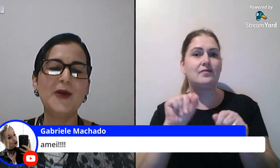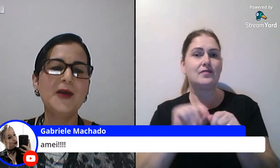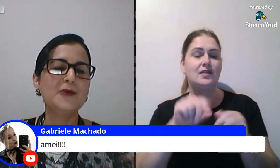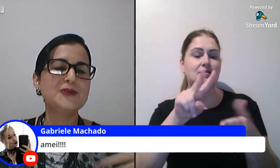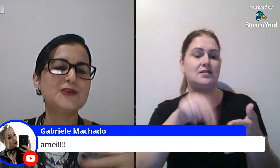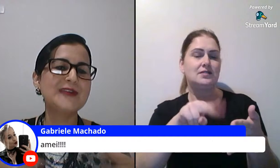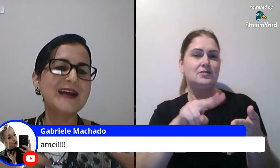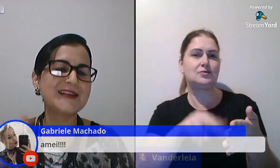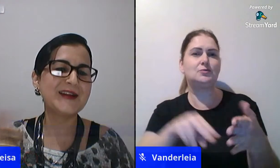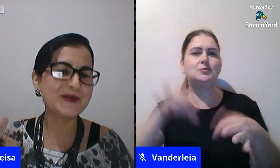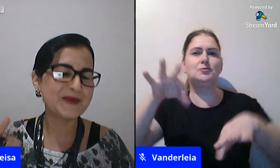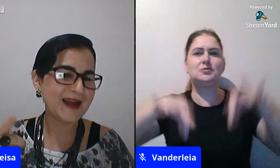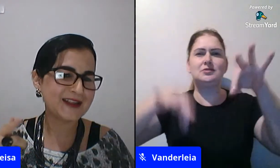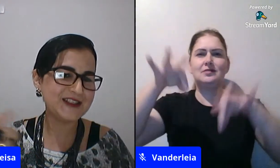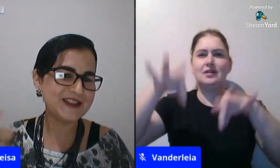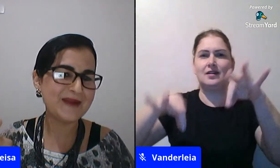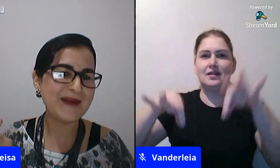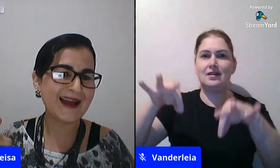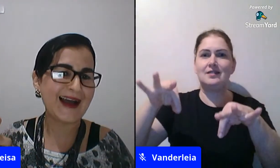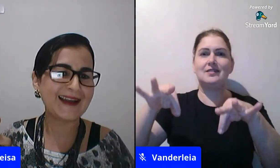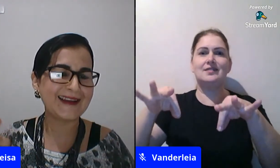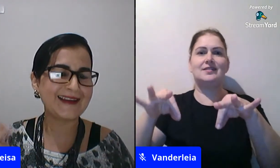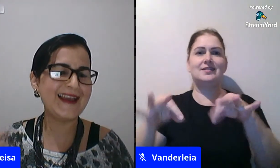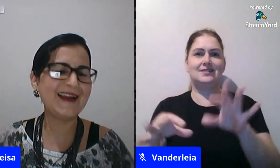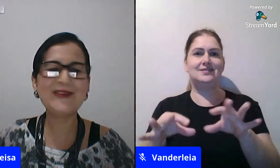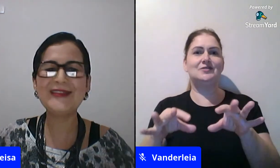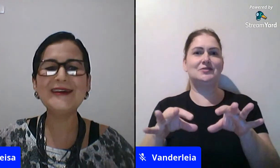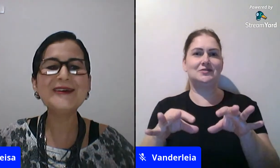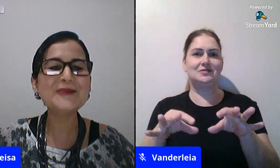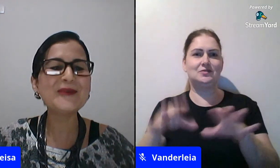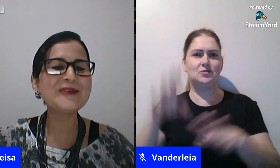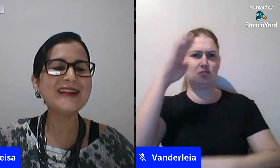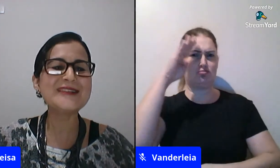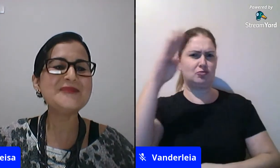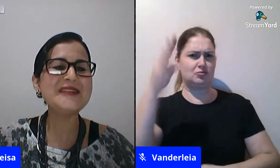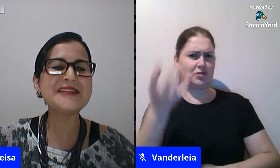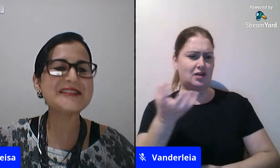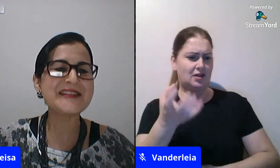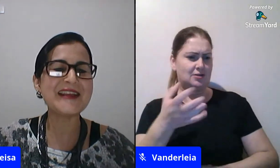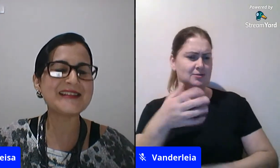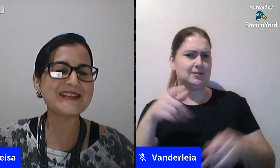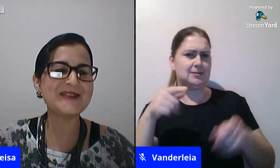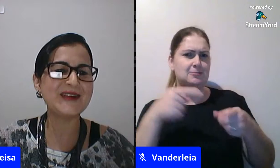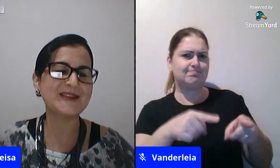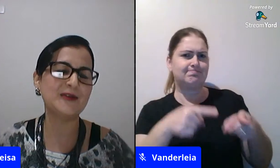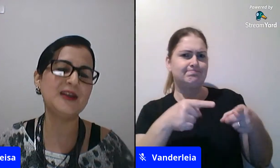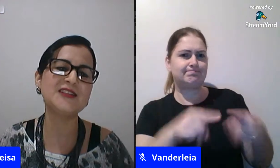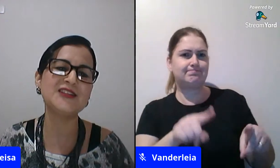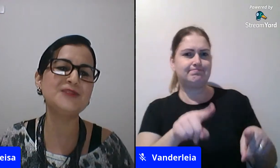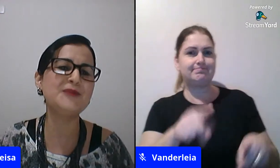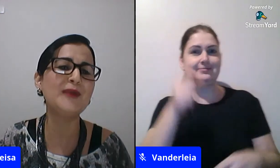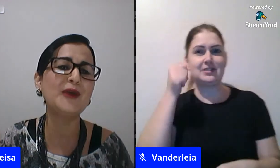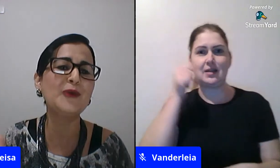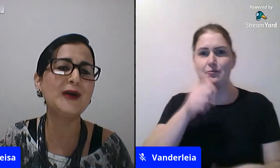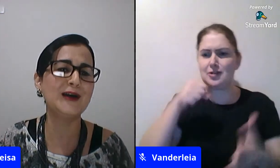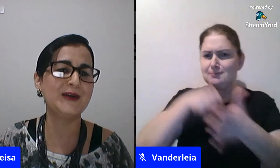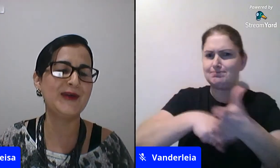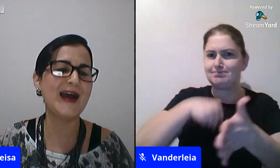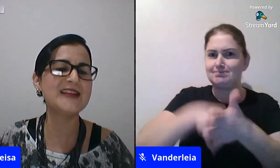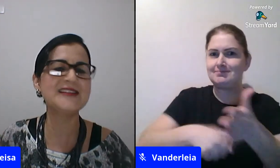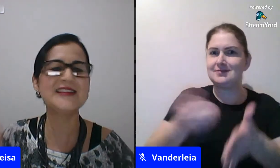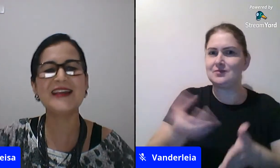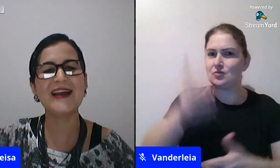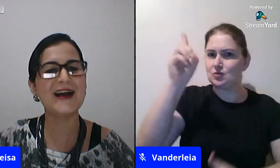dramatizaram os soldados querendo atingir a Malala e ela lutando pelo direito das meninas terem acesso à educação criança de primeiro